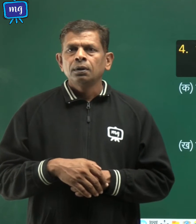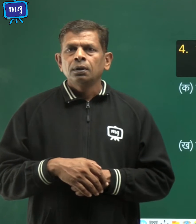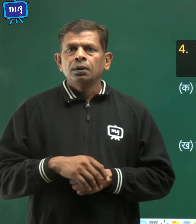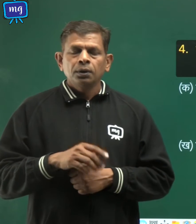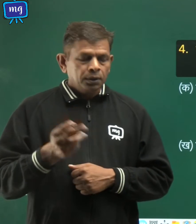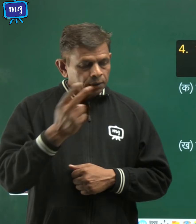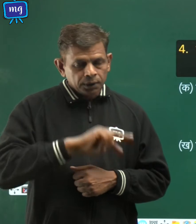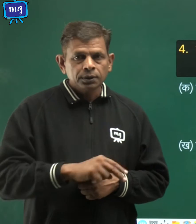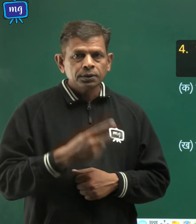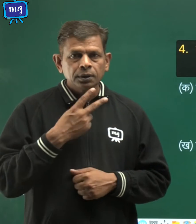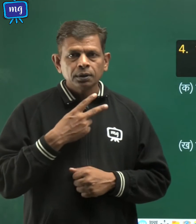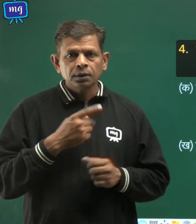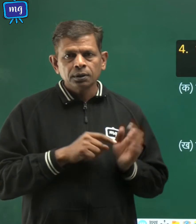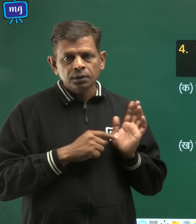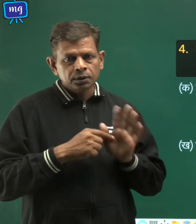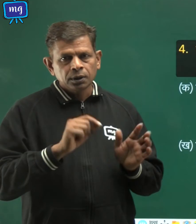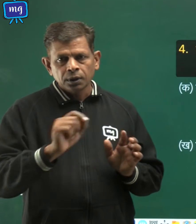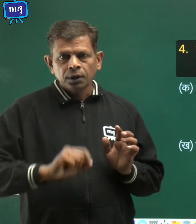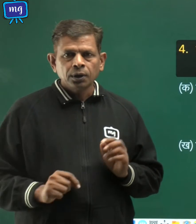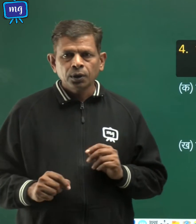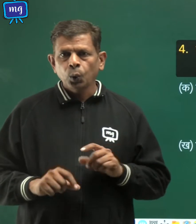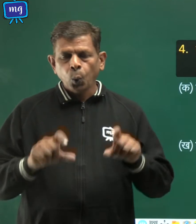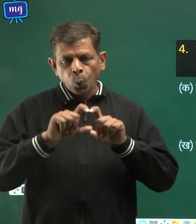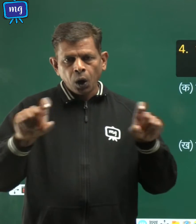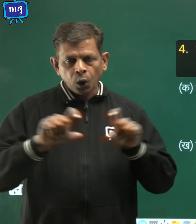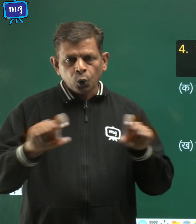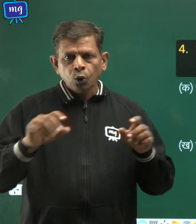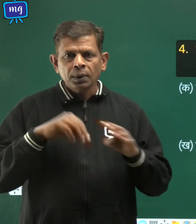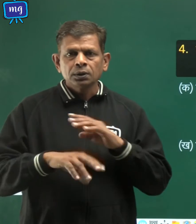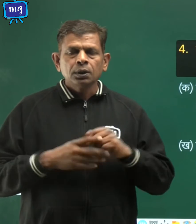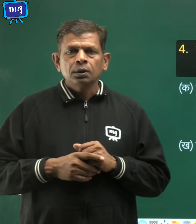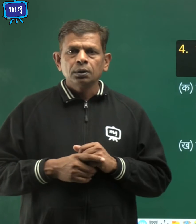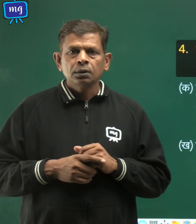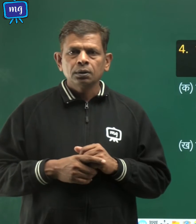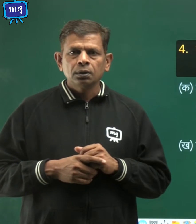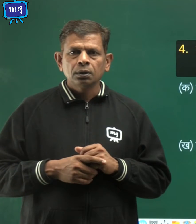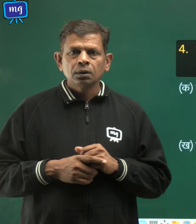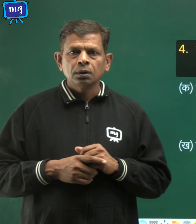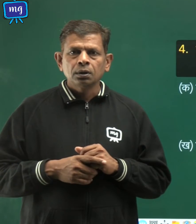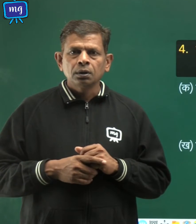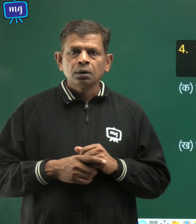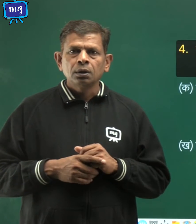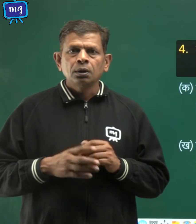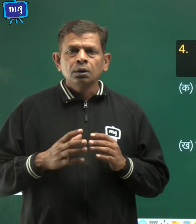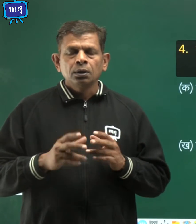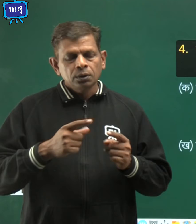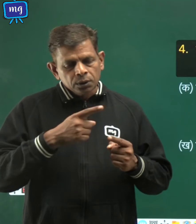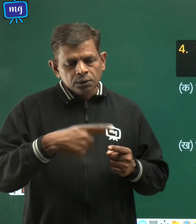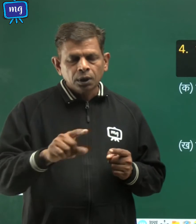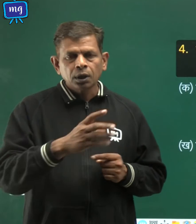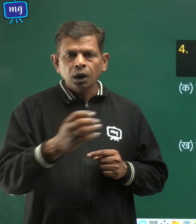वक्तव्यों में से साई अथ्वा गलत पर